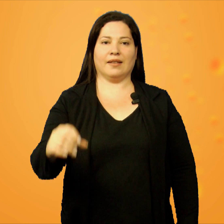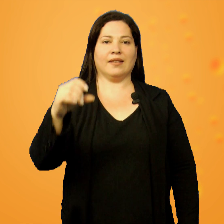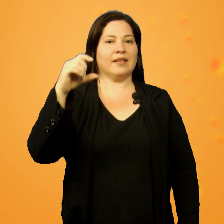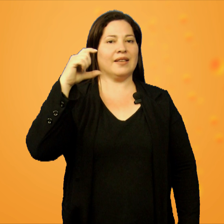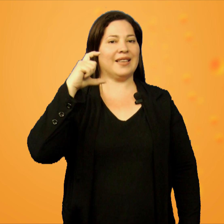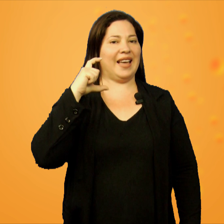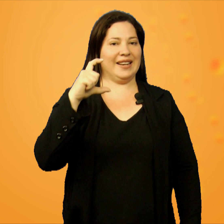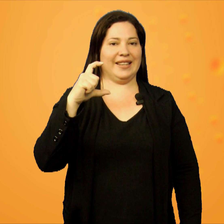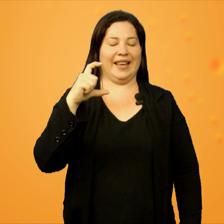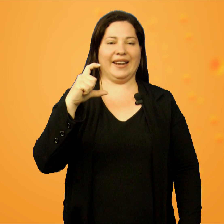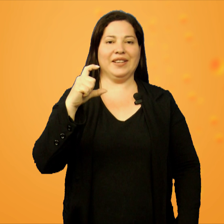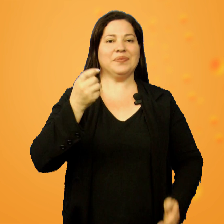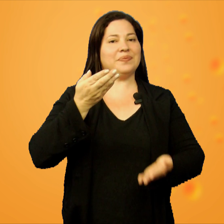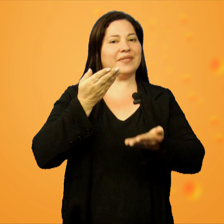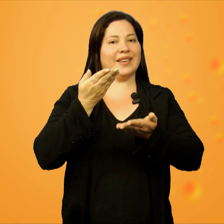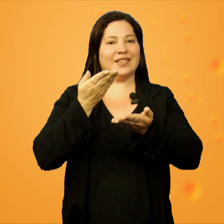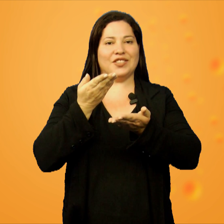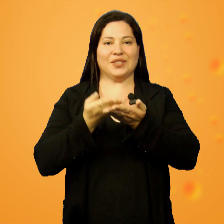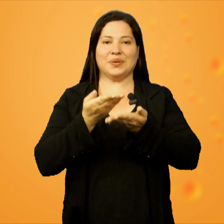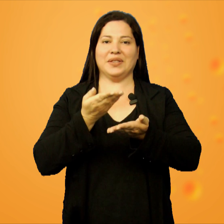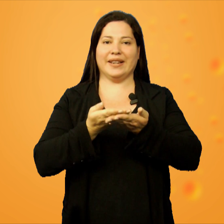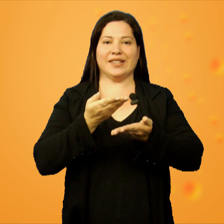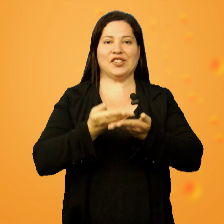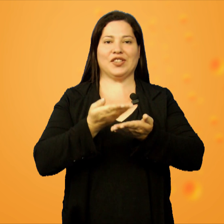Carteira de estudante.